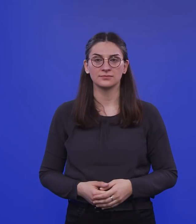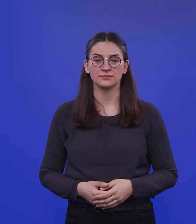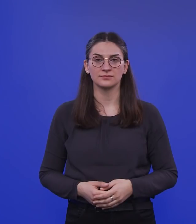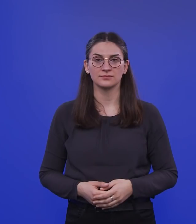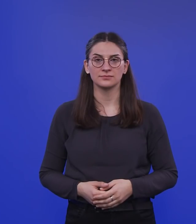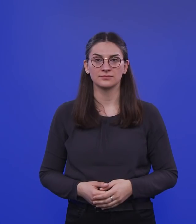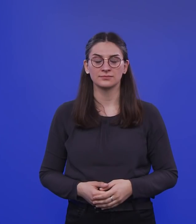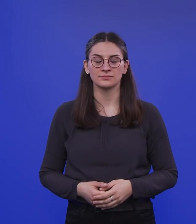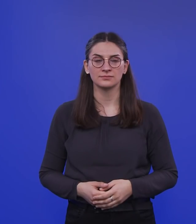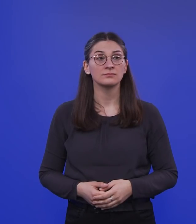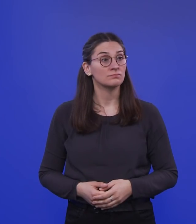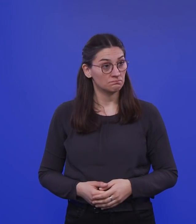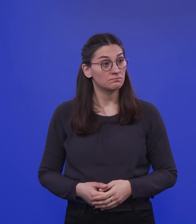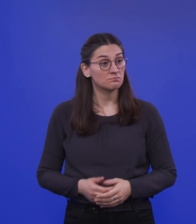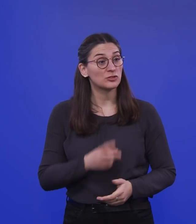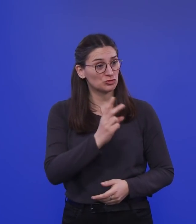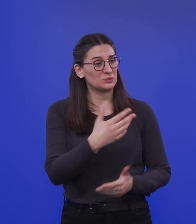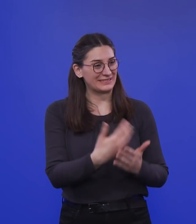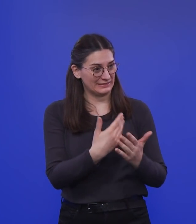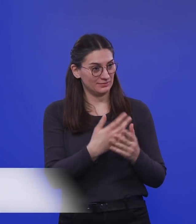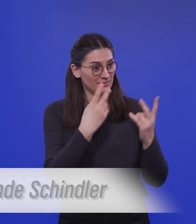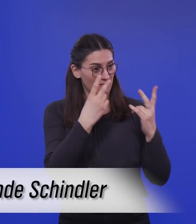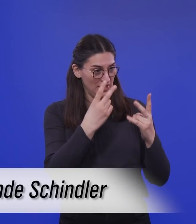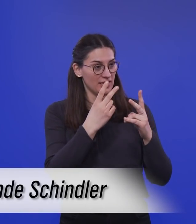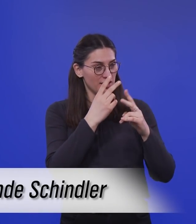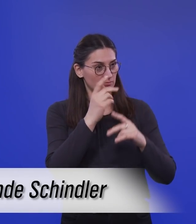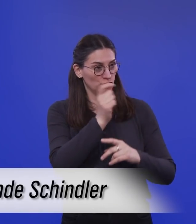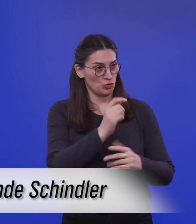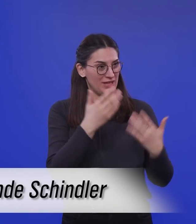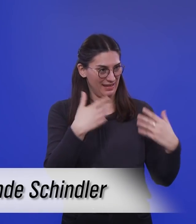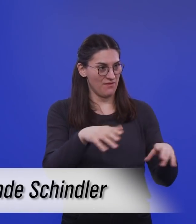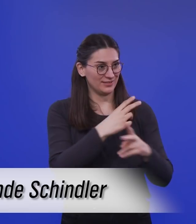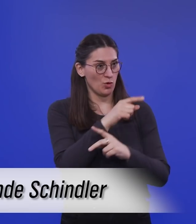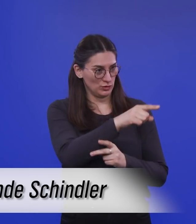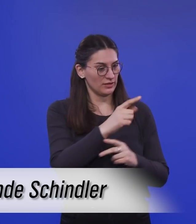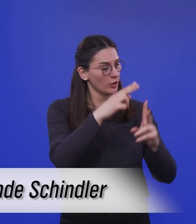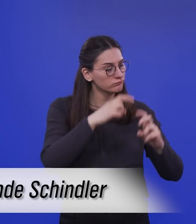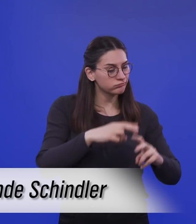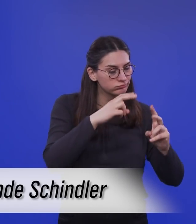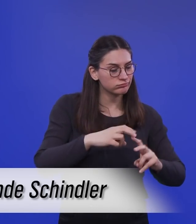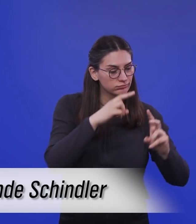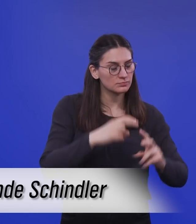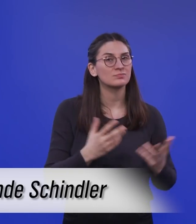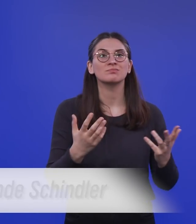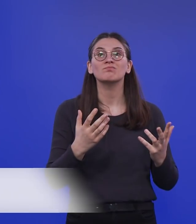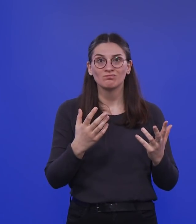Ja, also das ist eine wichtige Studie, die da in Österreich gemacht wurde. Und wo wir jetzt eben über